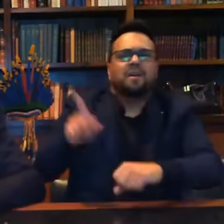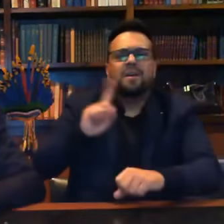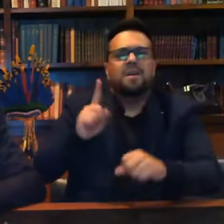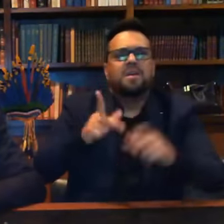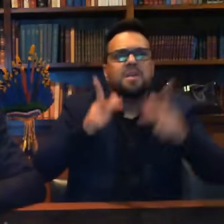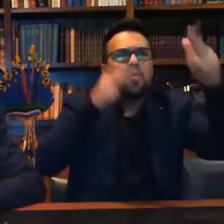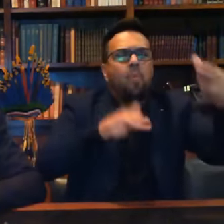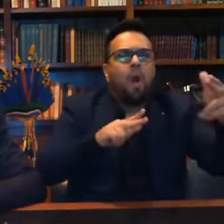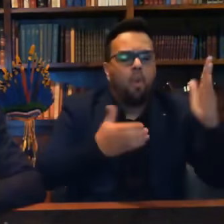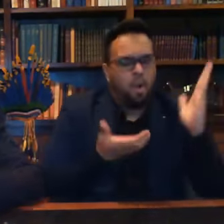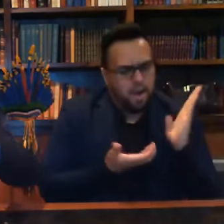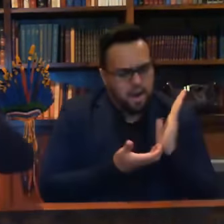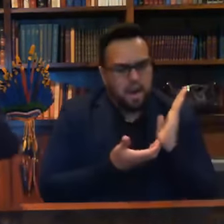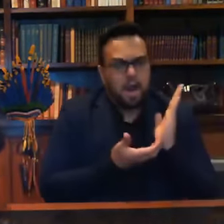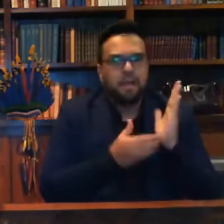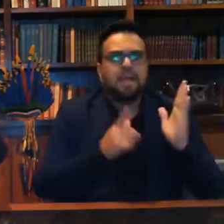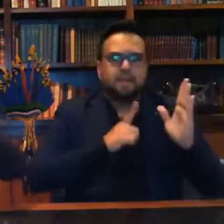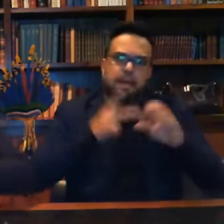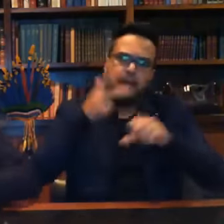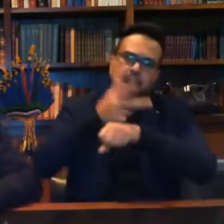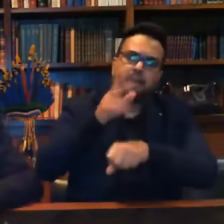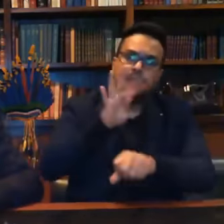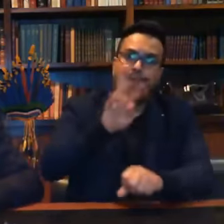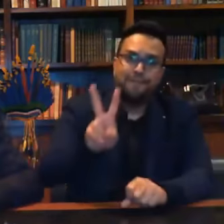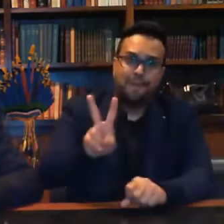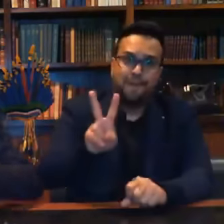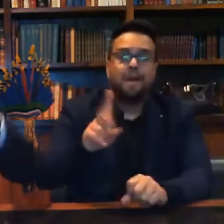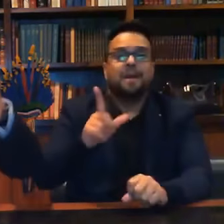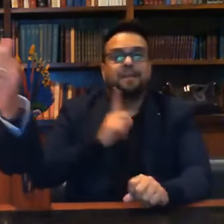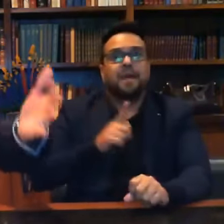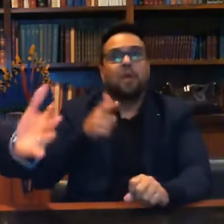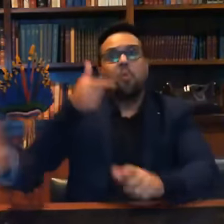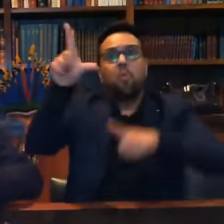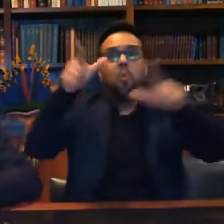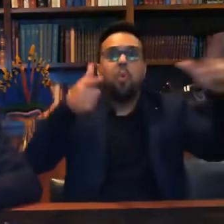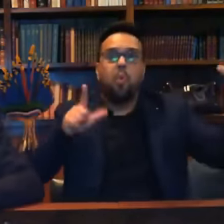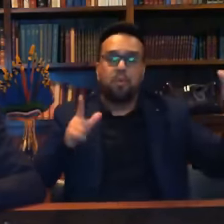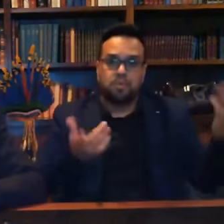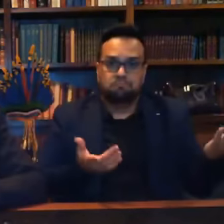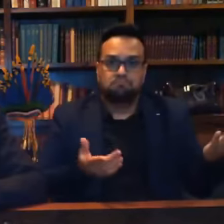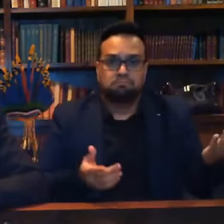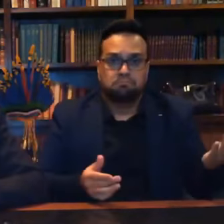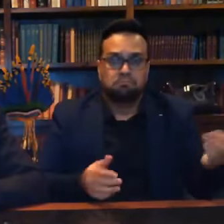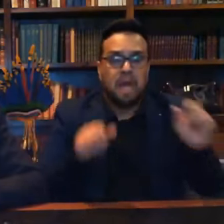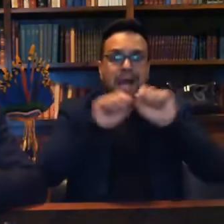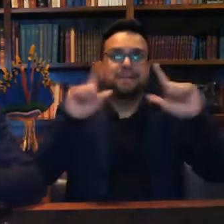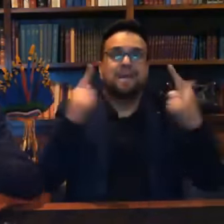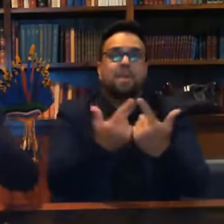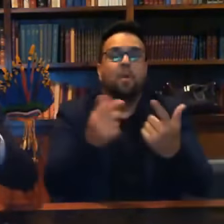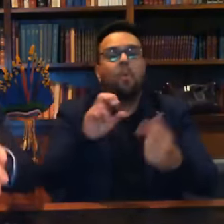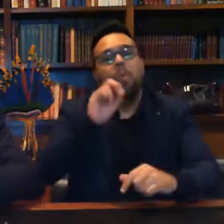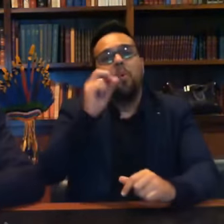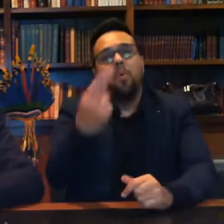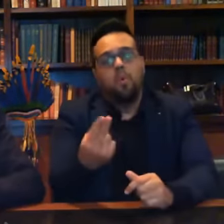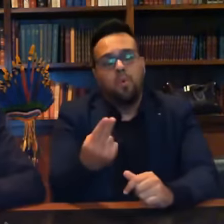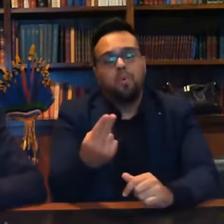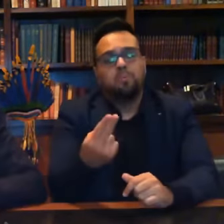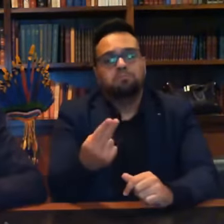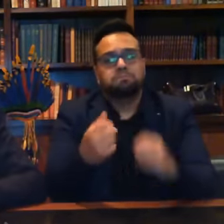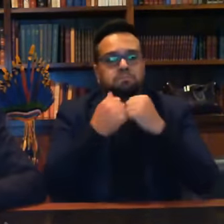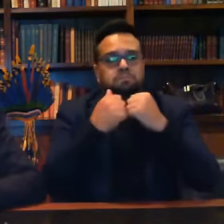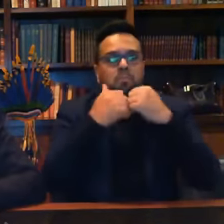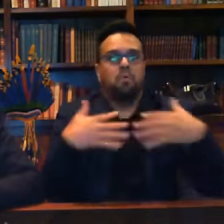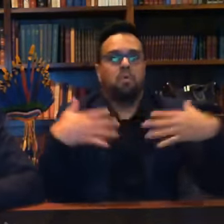Câmara, dos deputados, como na Câmara Municipal que tem pelo Brasil, uma Assembleia Legislativa, ou uma sessão do Supremo